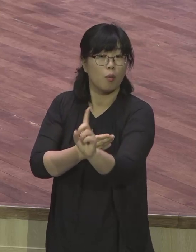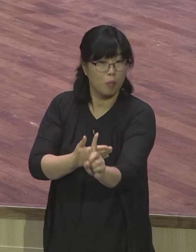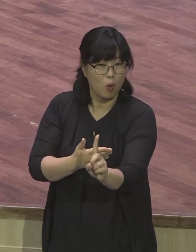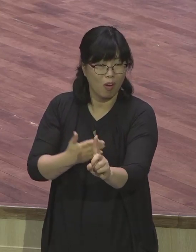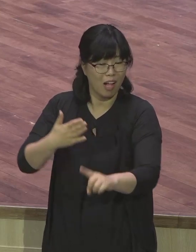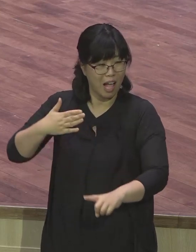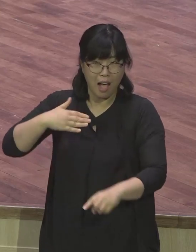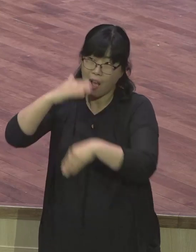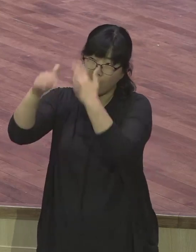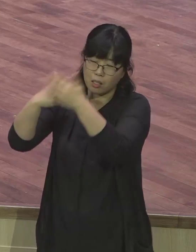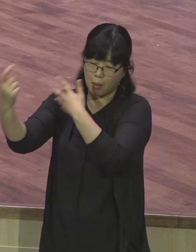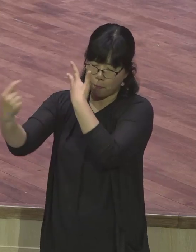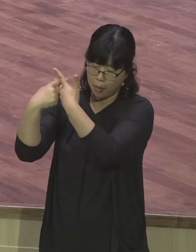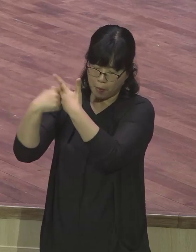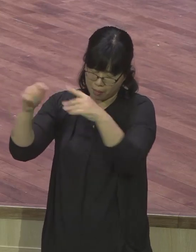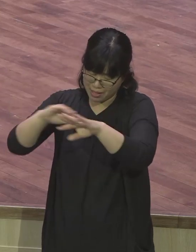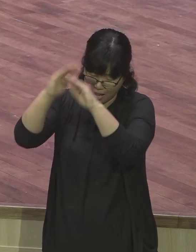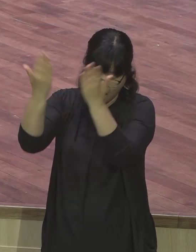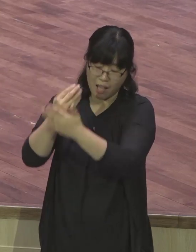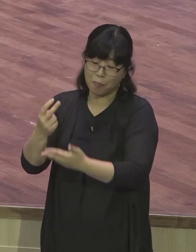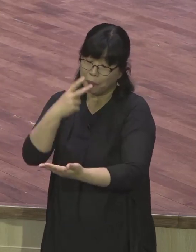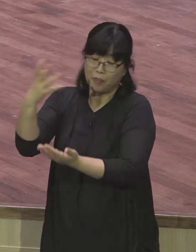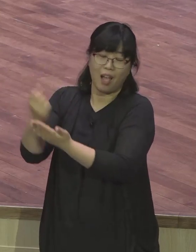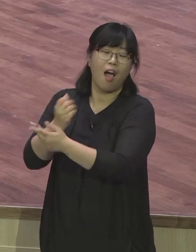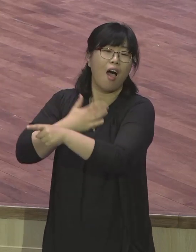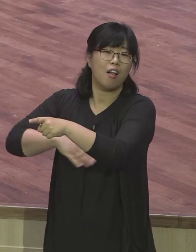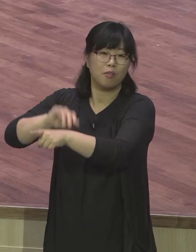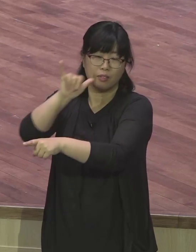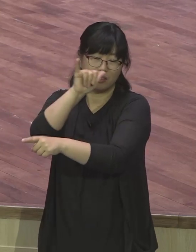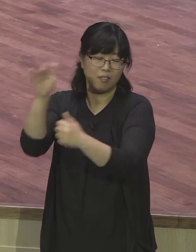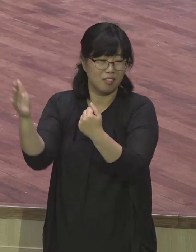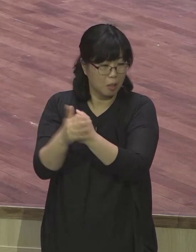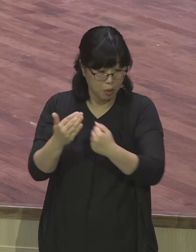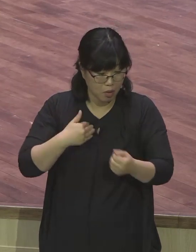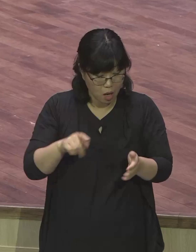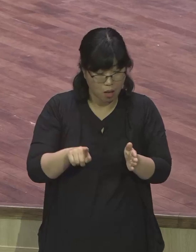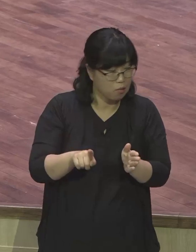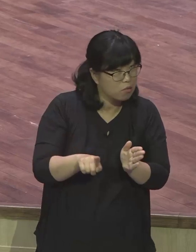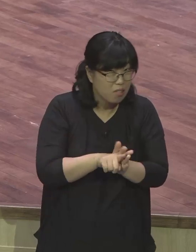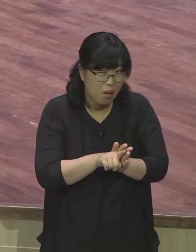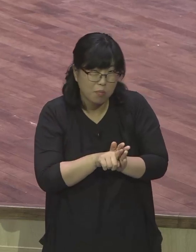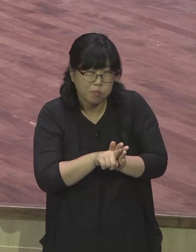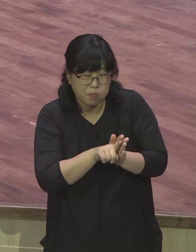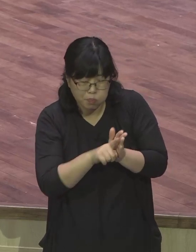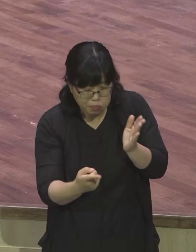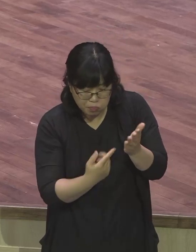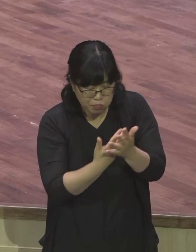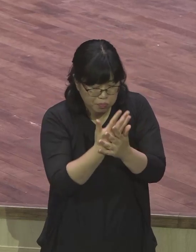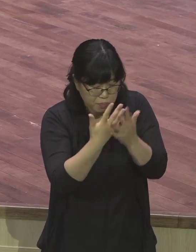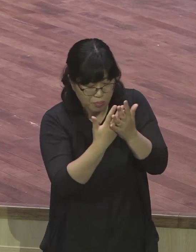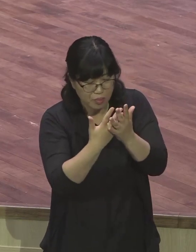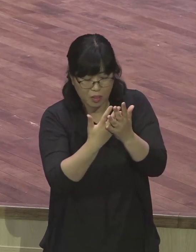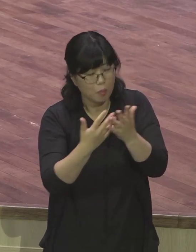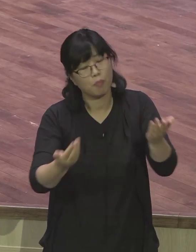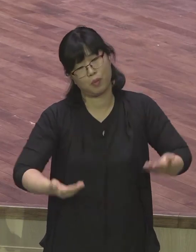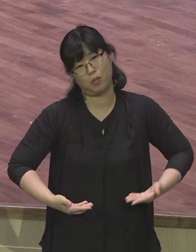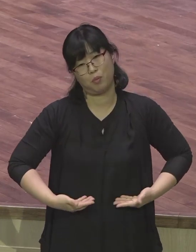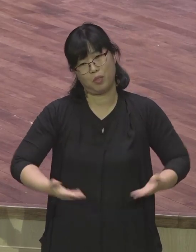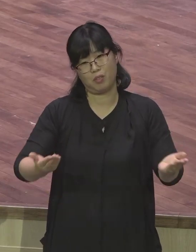않기를 원하시는 것입니다 그래서 불신앙하지 않고 하나님의 절대 주권을 믿고 기도하는 것이 그리스도의